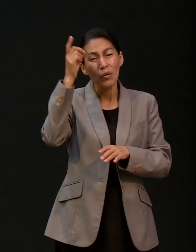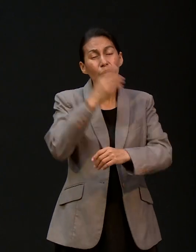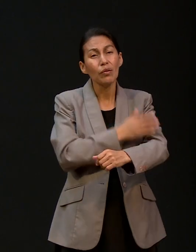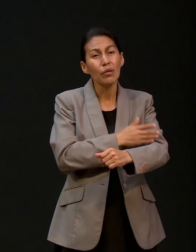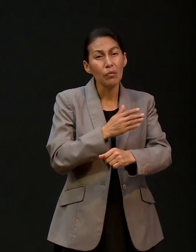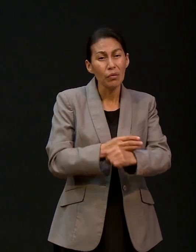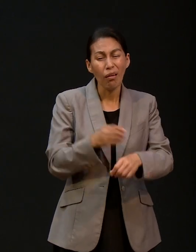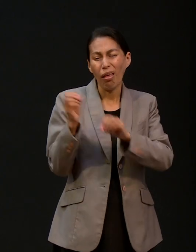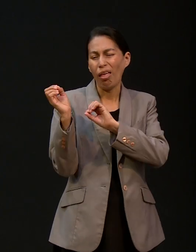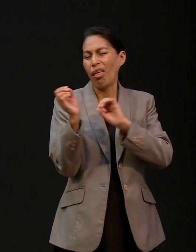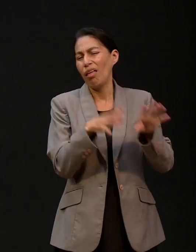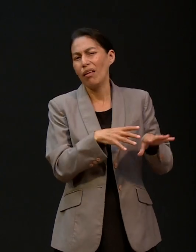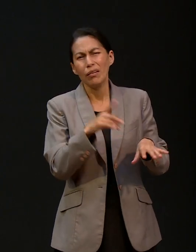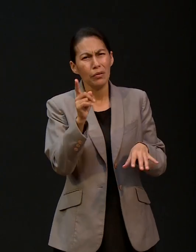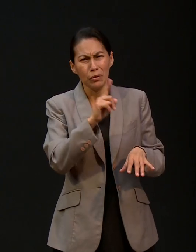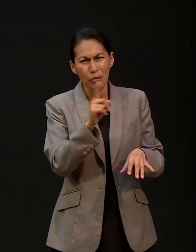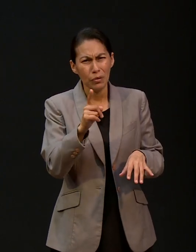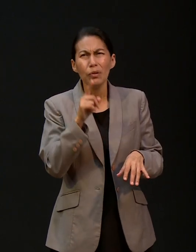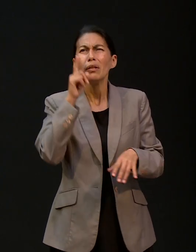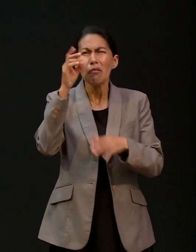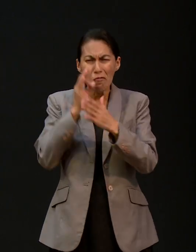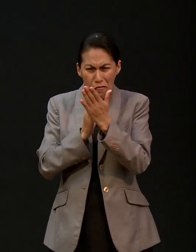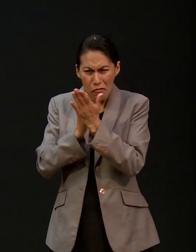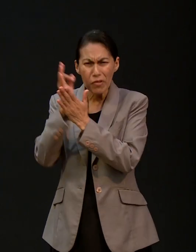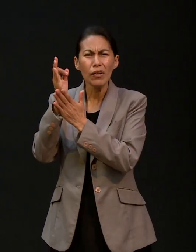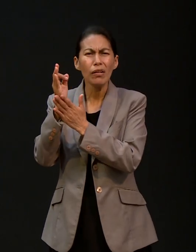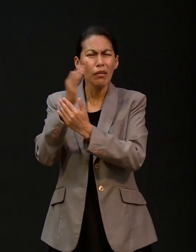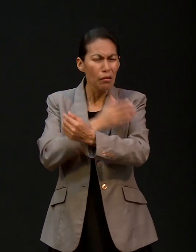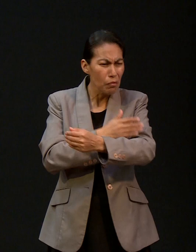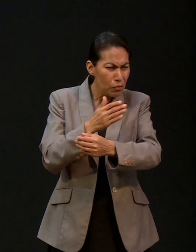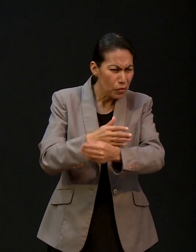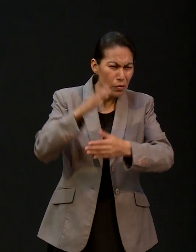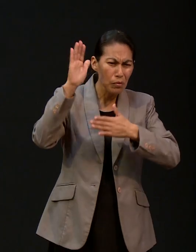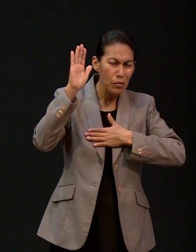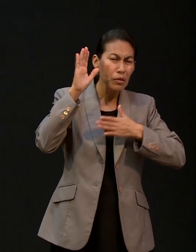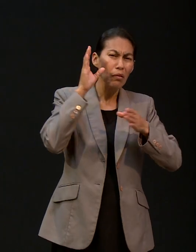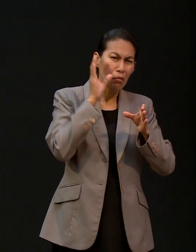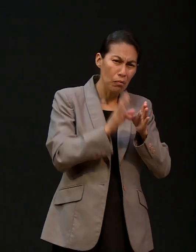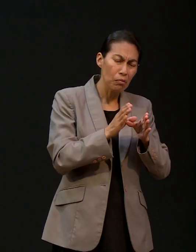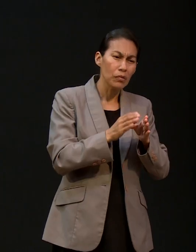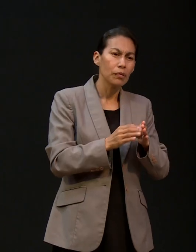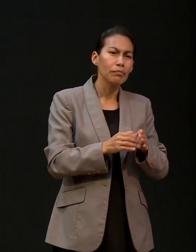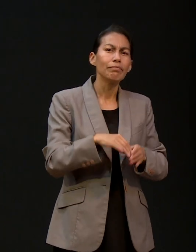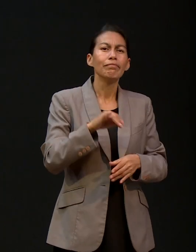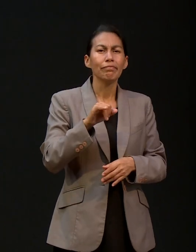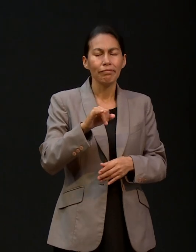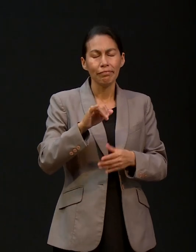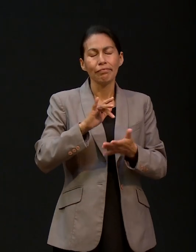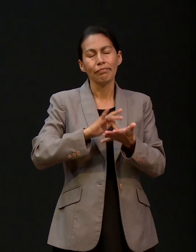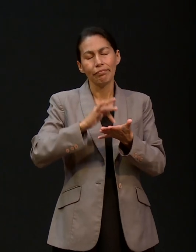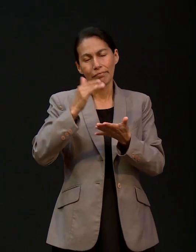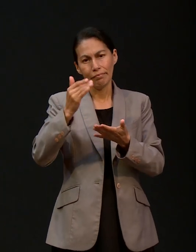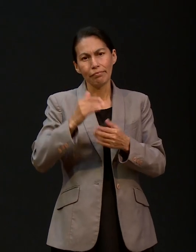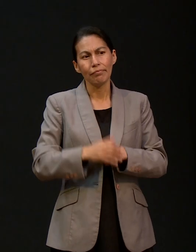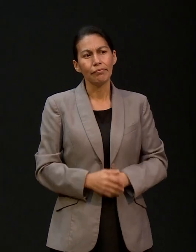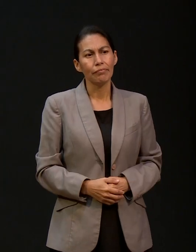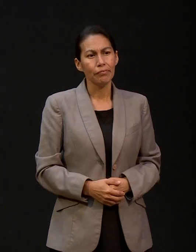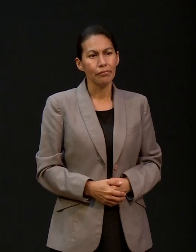dejado, ni los ha desamparado. Él es fiel, cumple sus promesas. Sí, gracias. Con respecto a